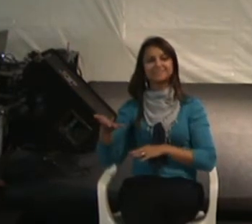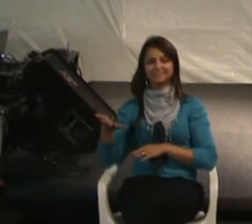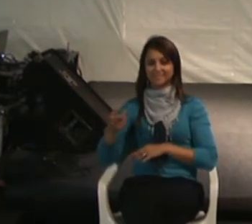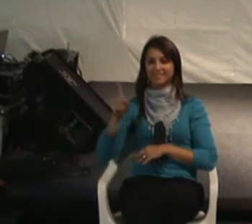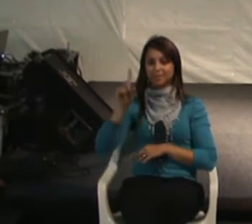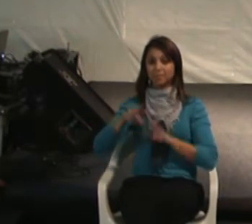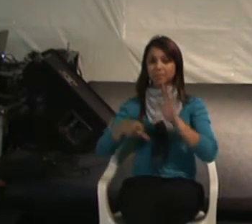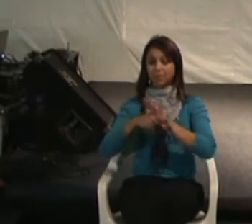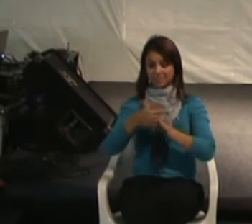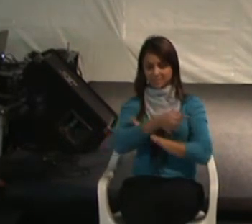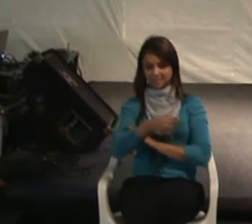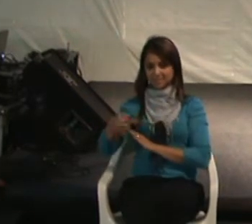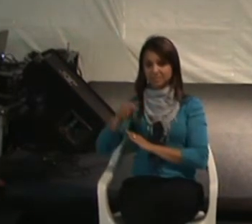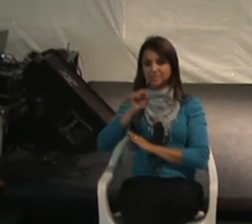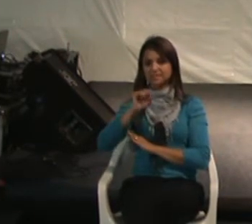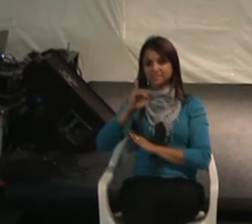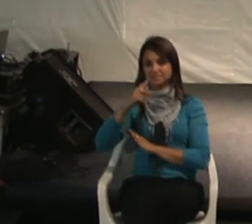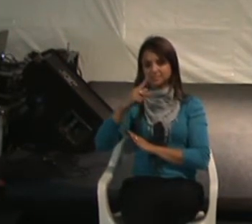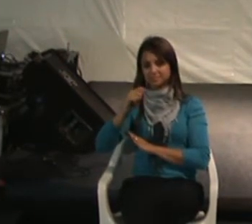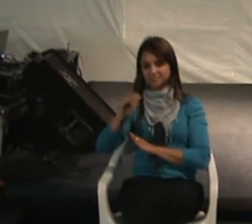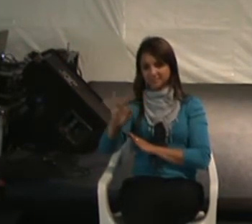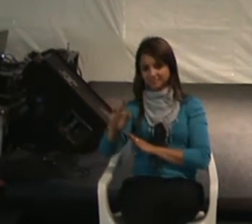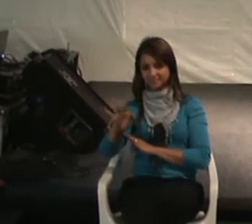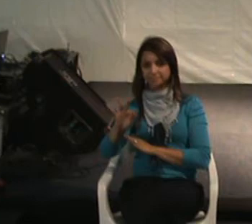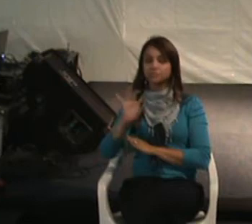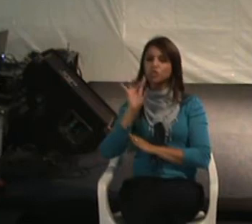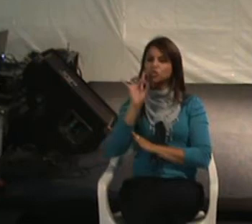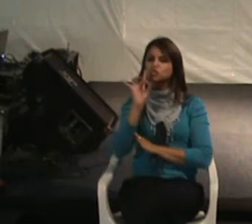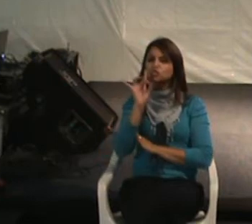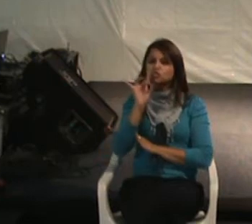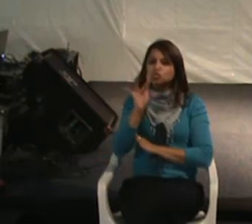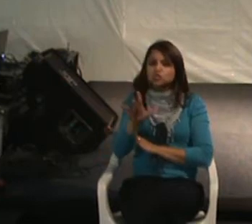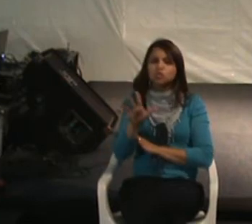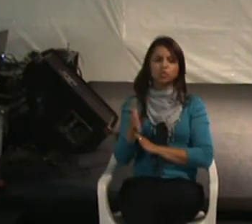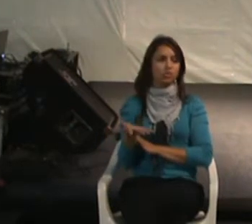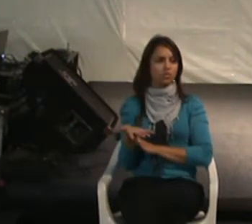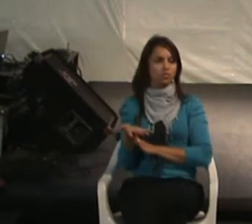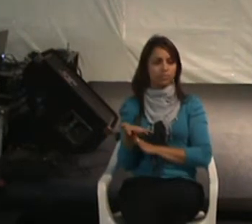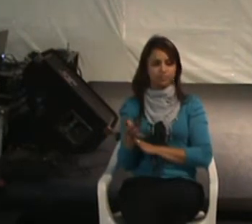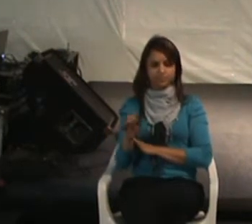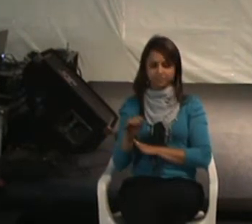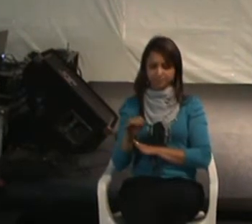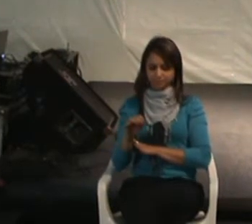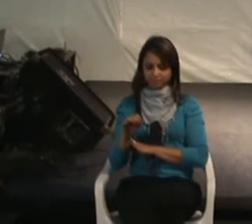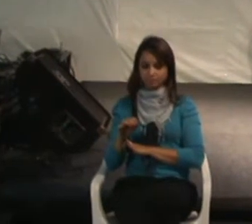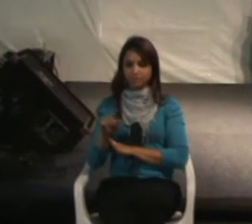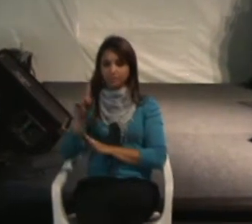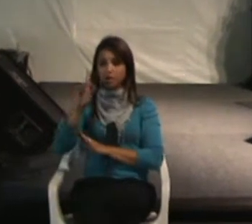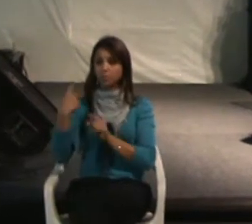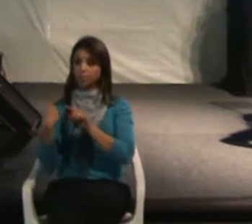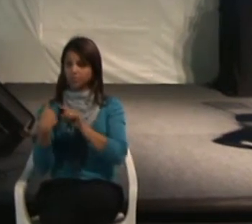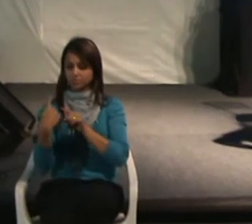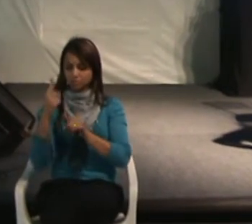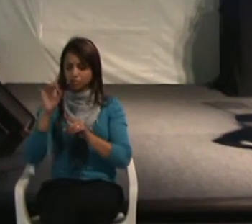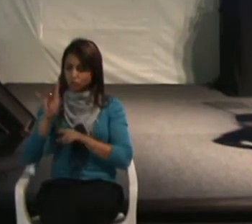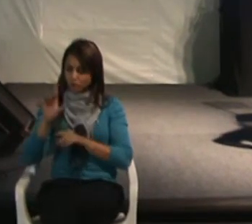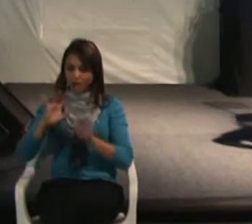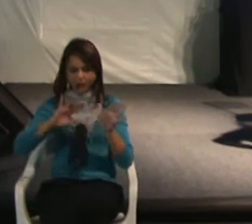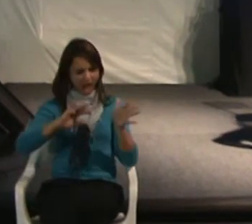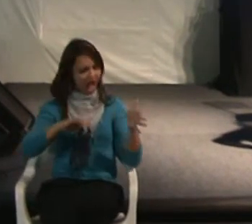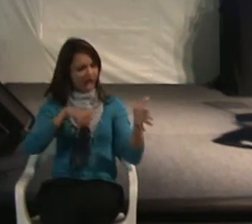de Prevenção de Acidentes. Não só porque os acidentes